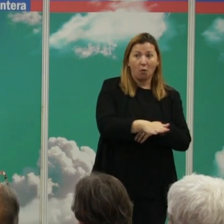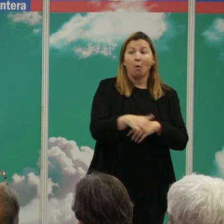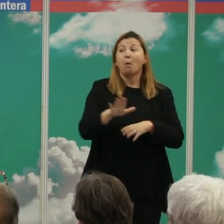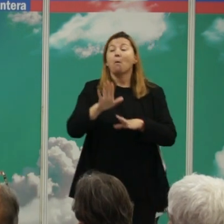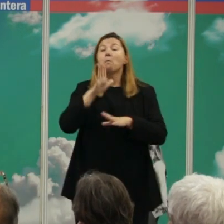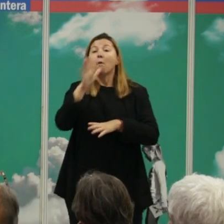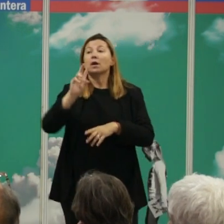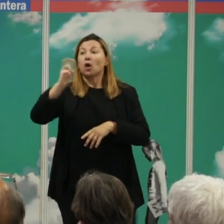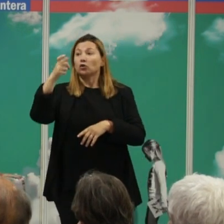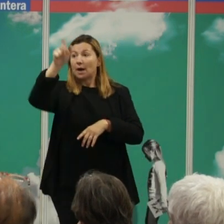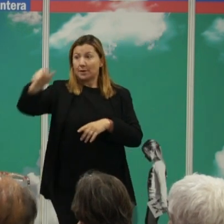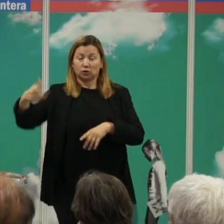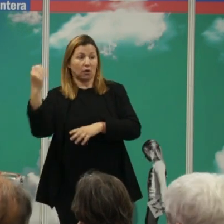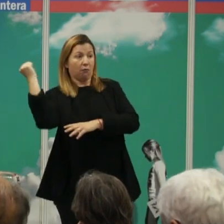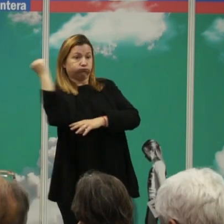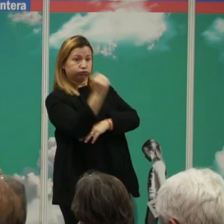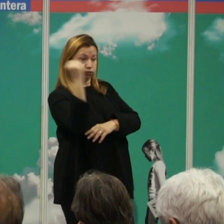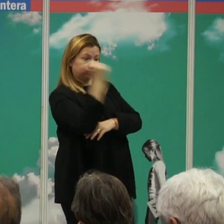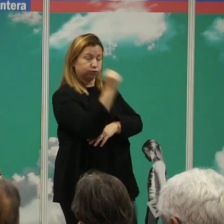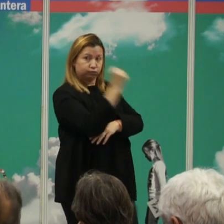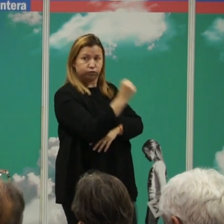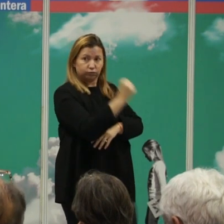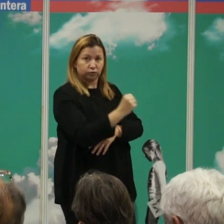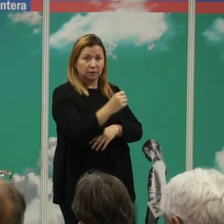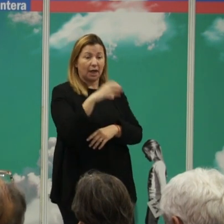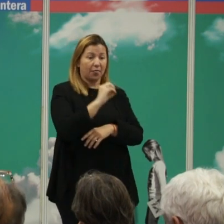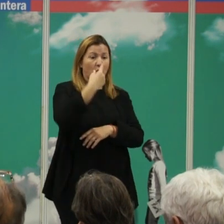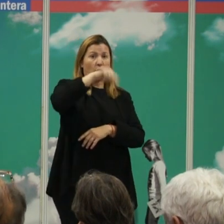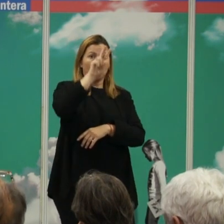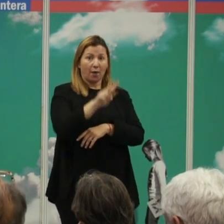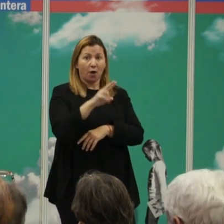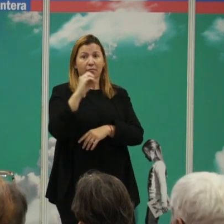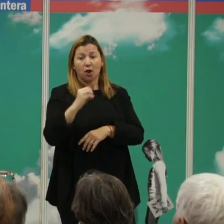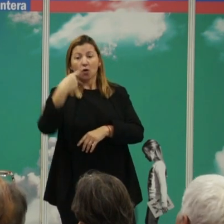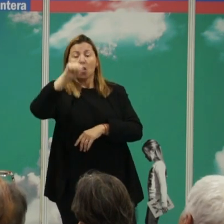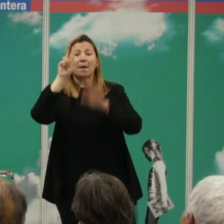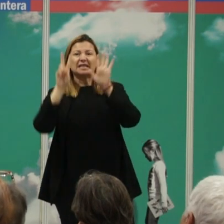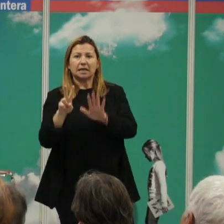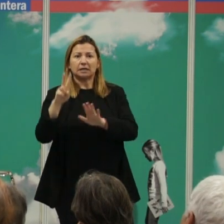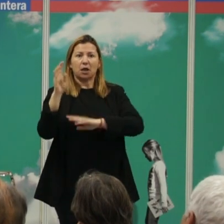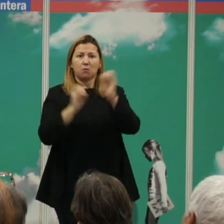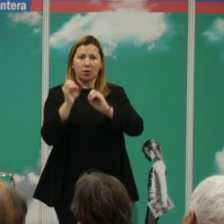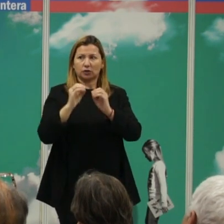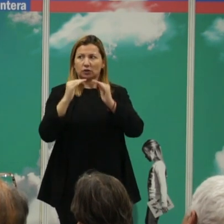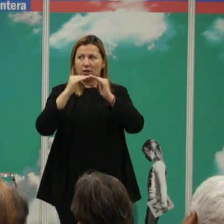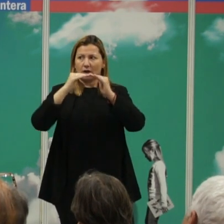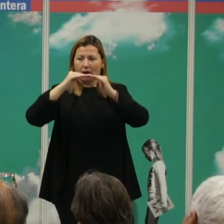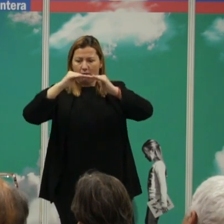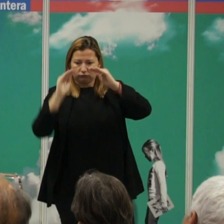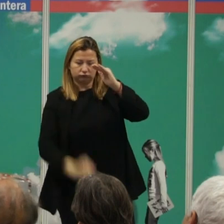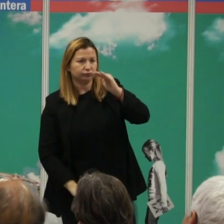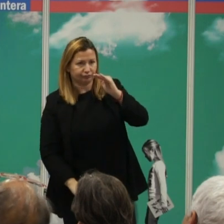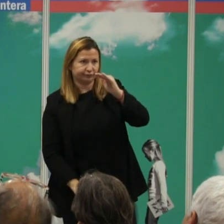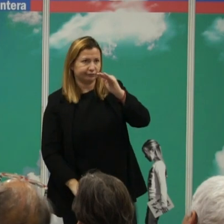ya sea por guerra o ya sea por homicidio oscila entre el 0,2 y el 0,7% que es menor a ese 2%